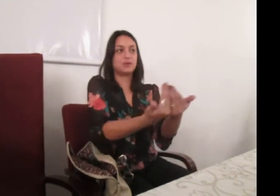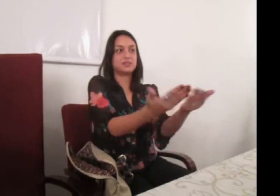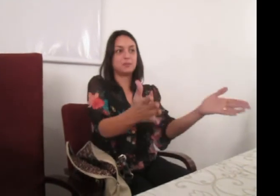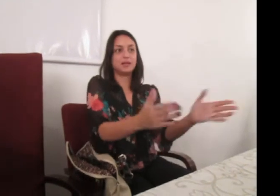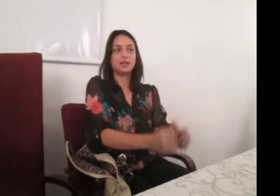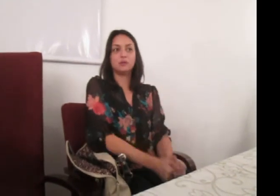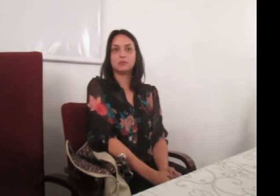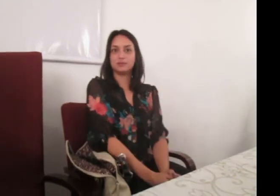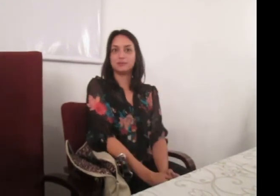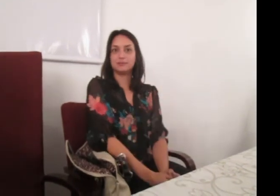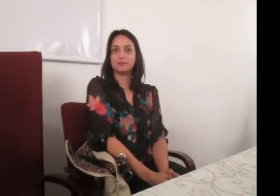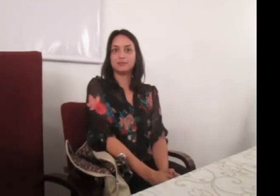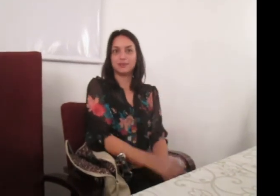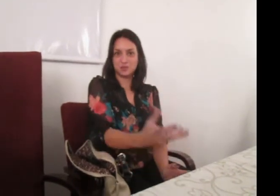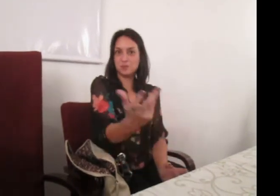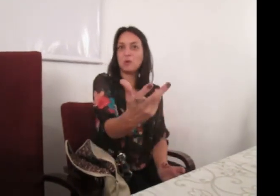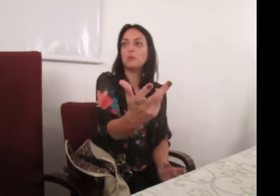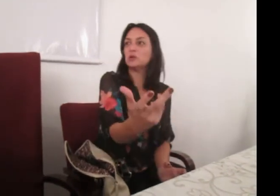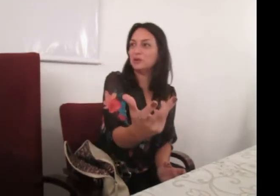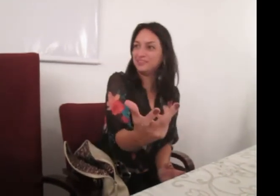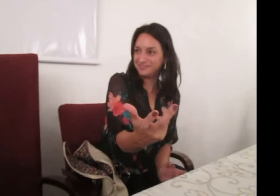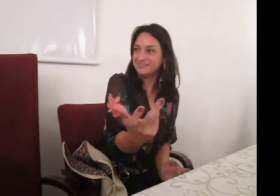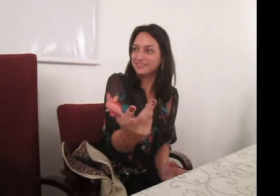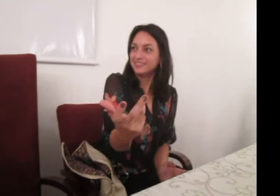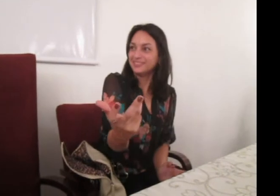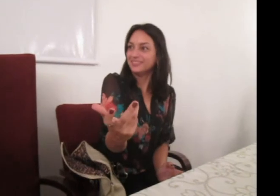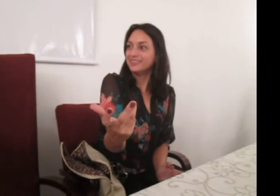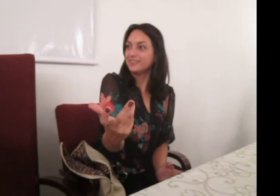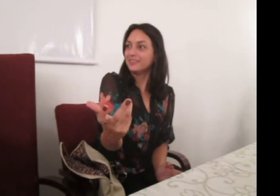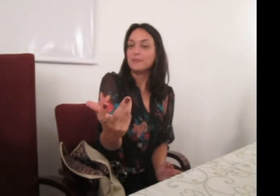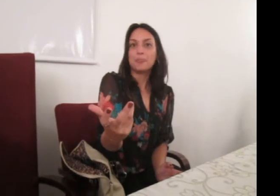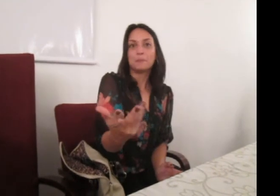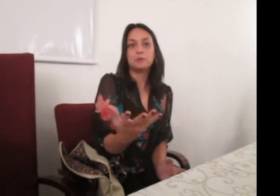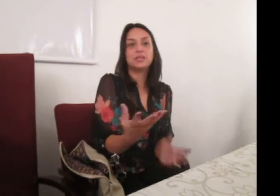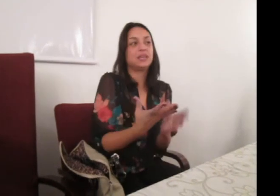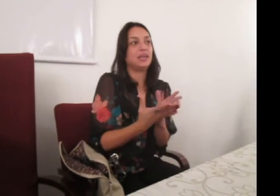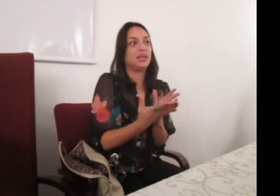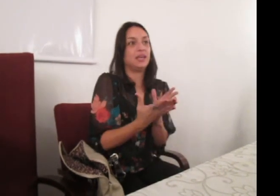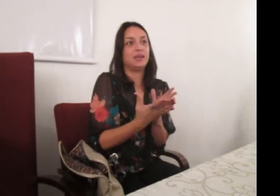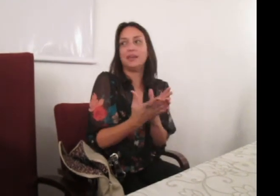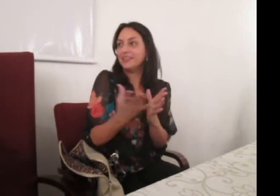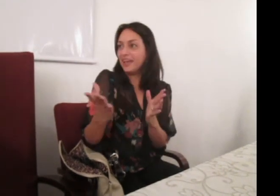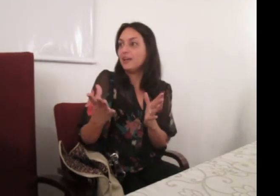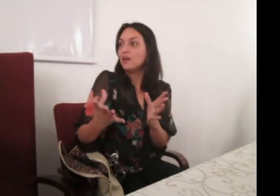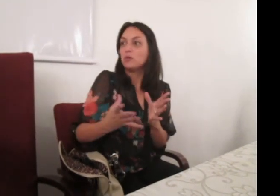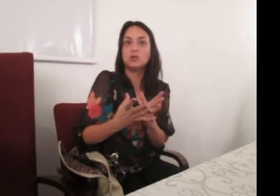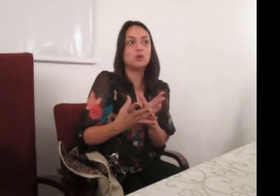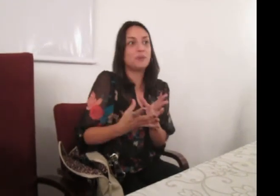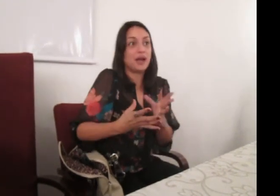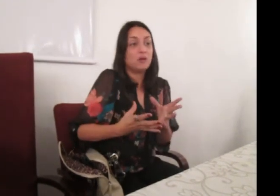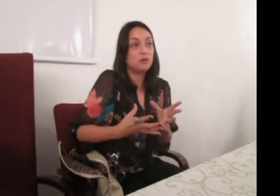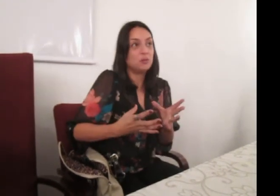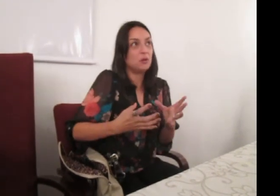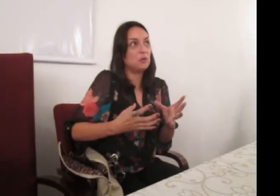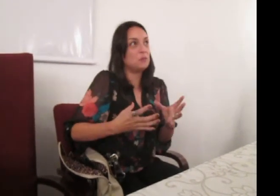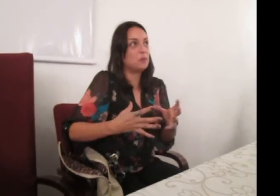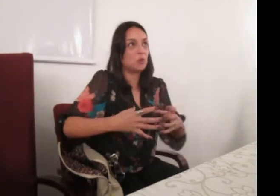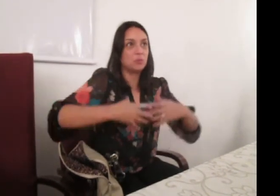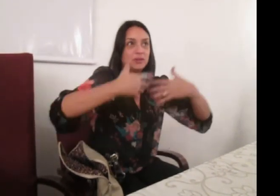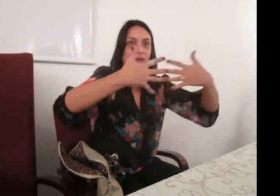expressar para aquele aluno. Isso me incomodou. Eu tive dois alunos surdos. Porque, né, quando eu dou a minha aula, eu me preocupo